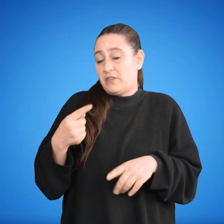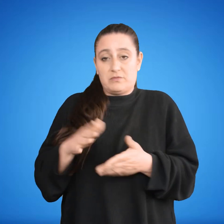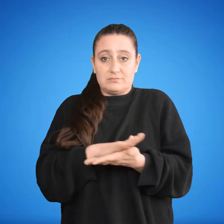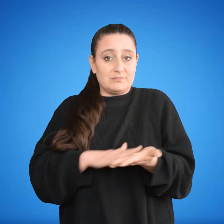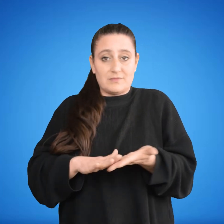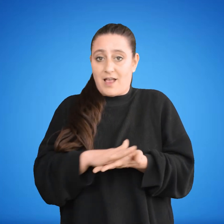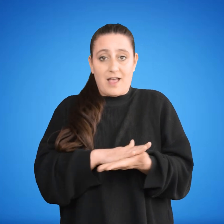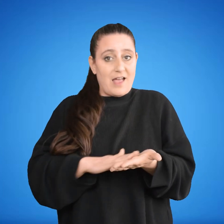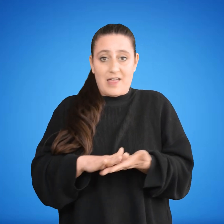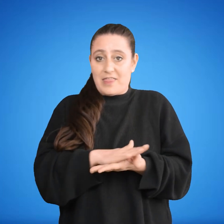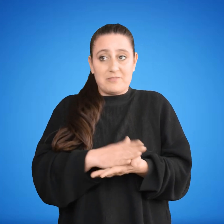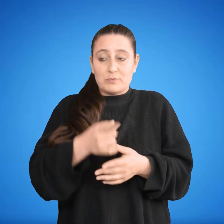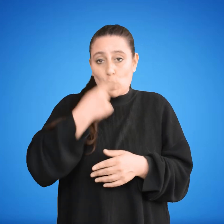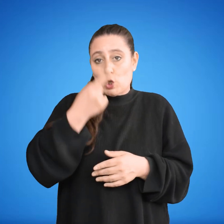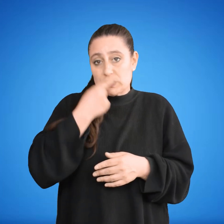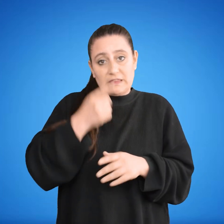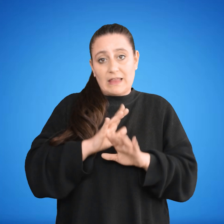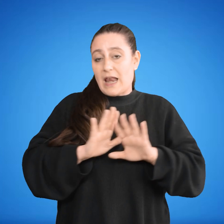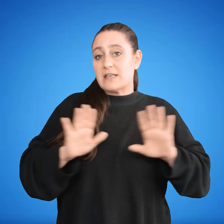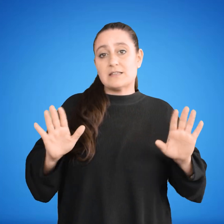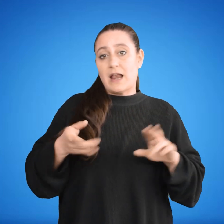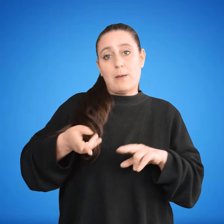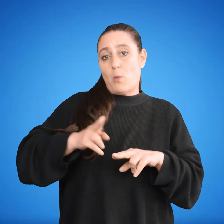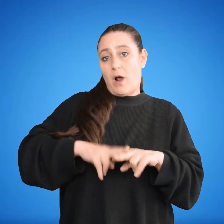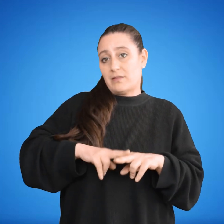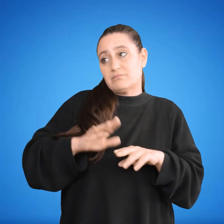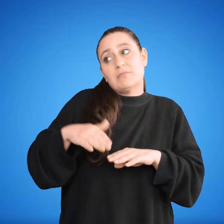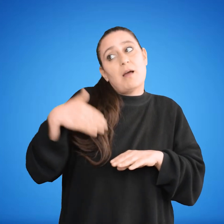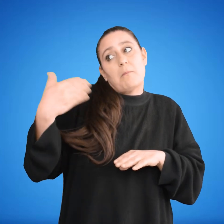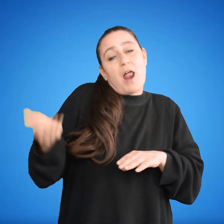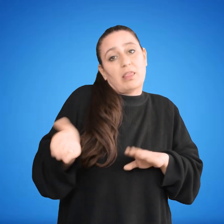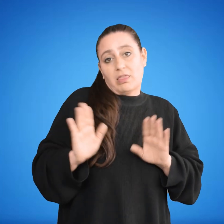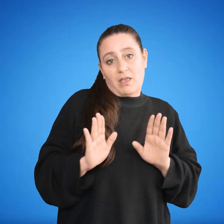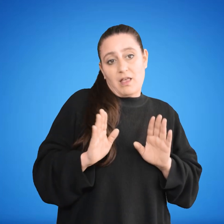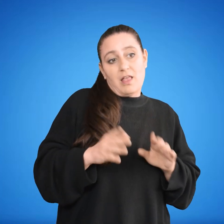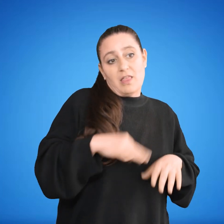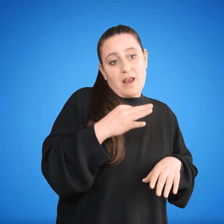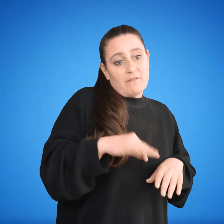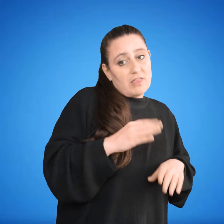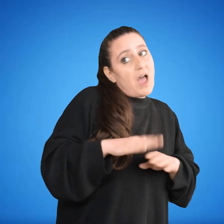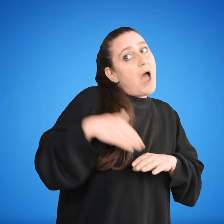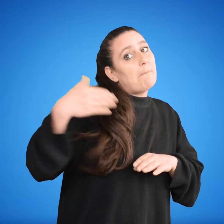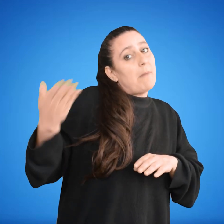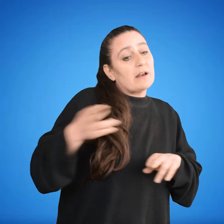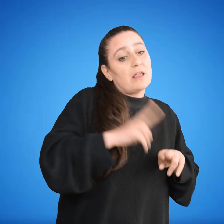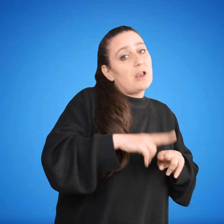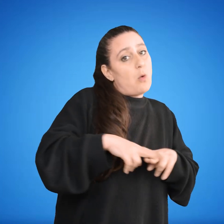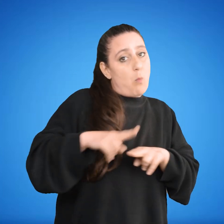muerte ningún beneficio o perjuicio. La muerte escapa a nuestro interés, es ajena o extraña a los vivos,